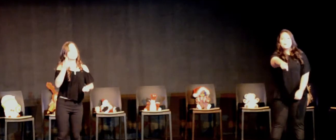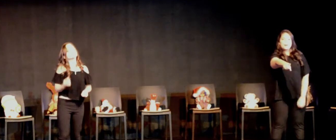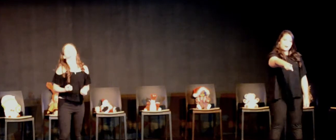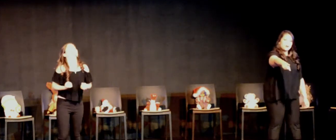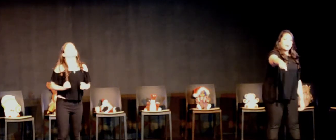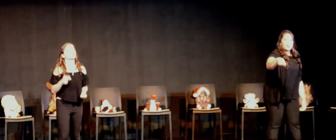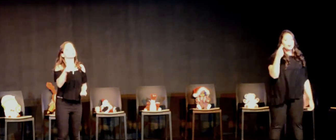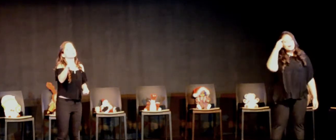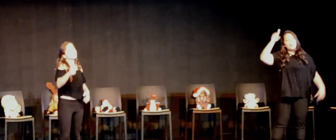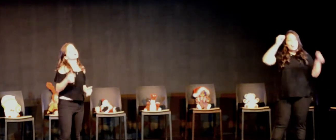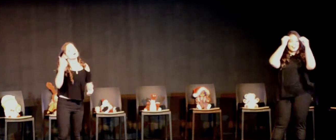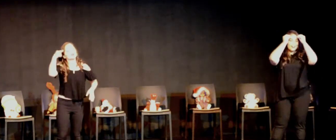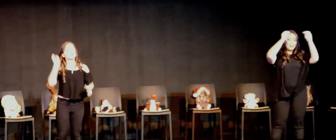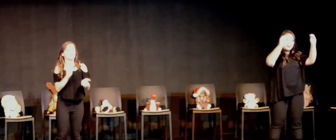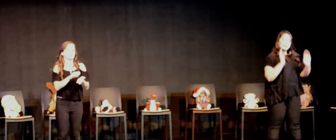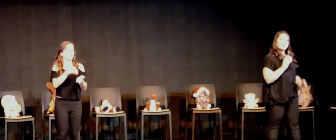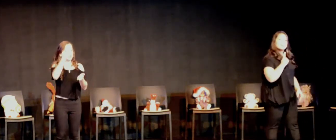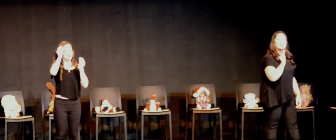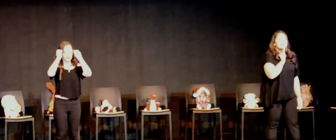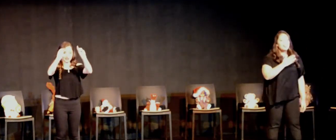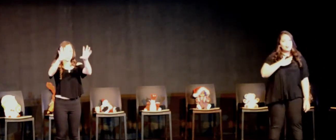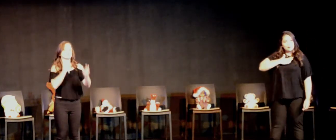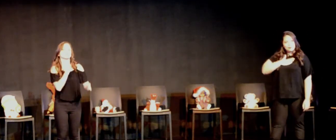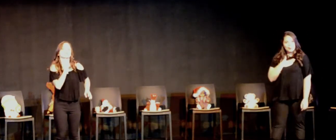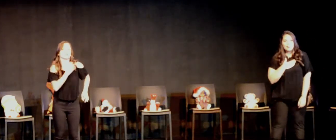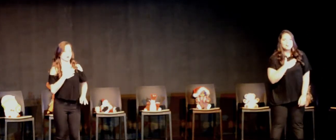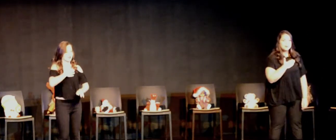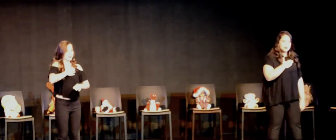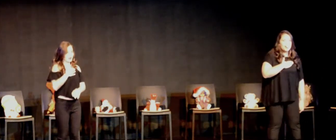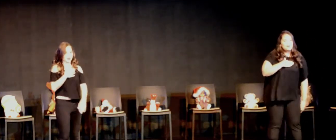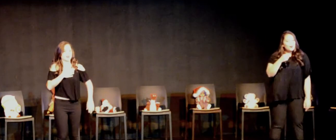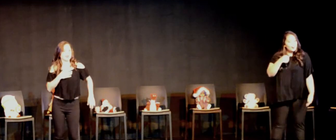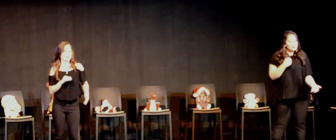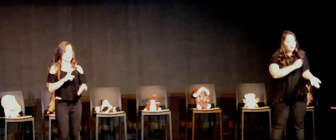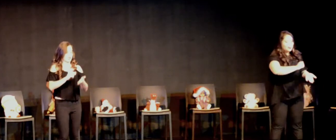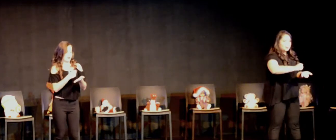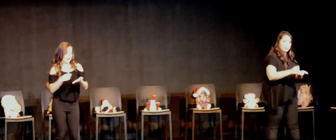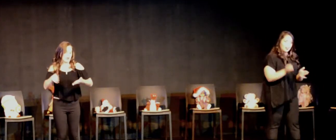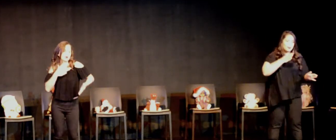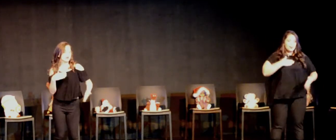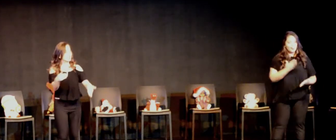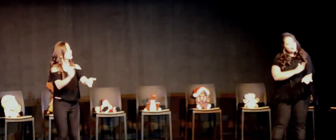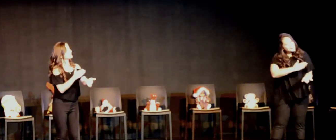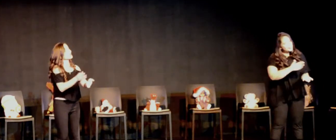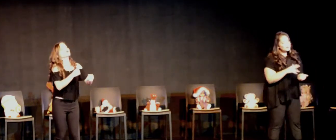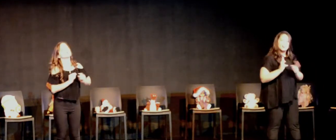entenderte Para enseñarte a extrañarme Voy a escribirte mi canción más